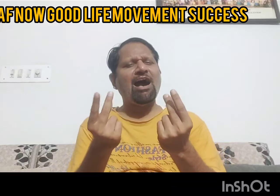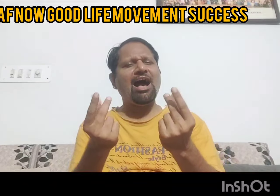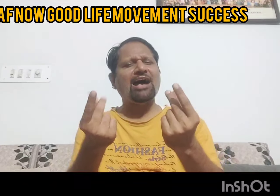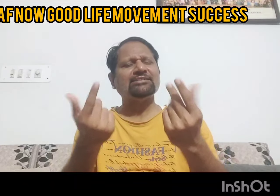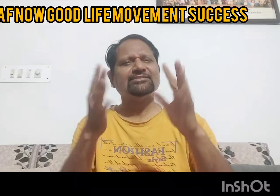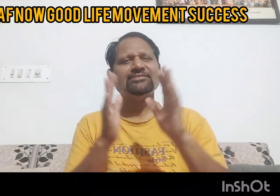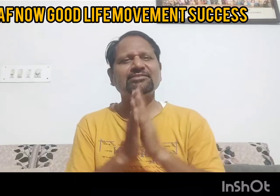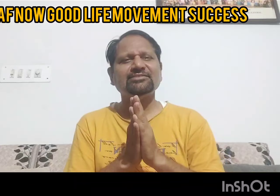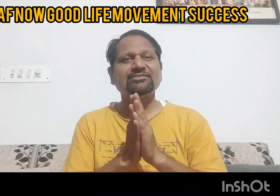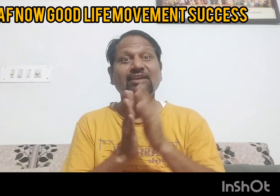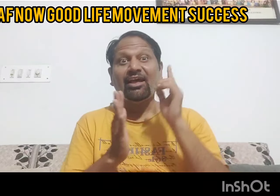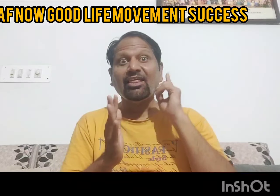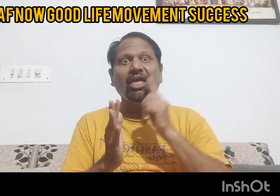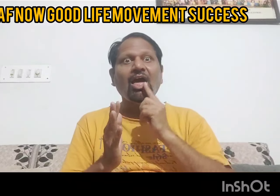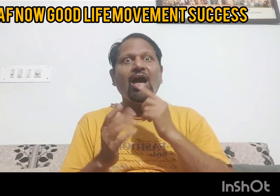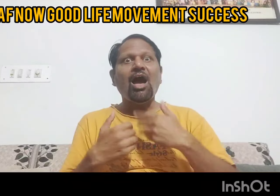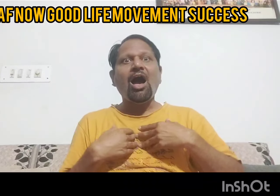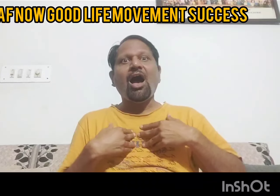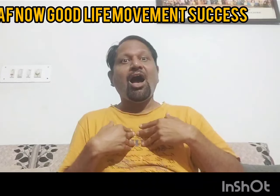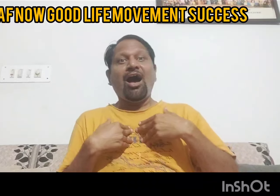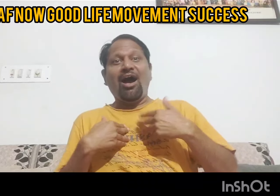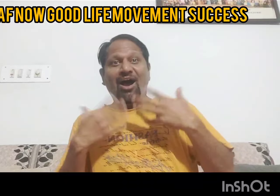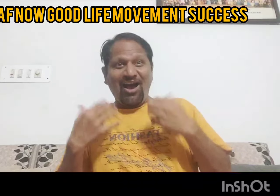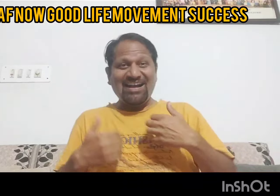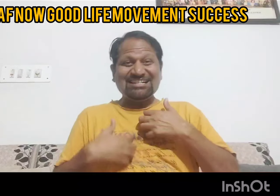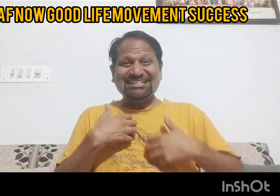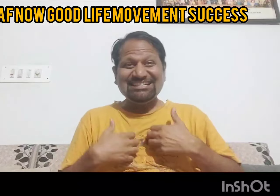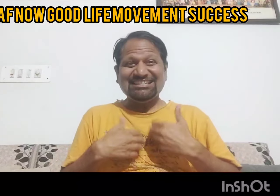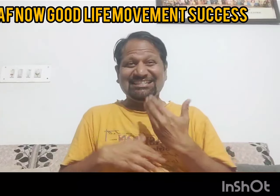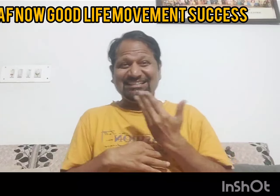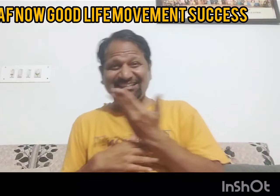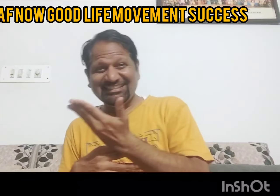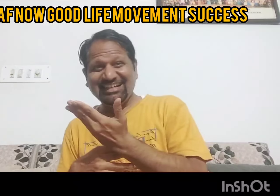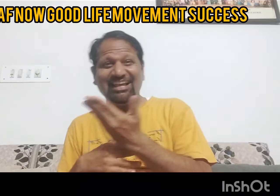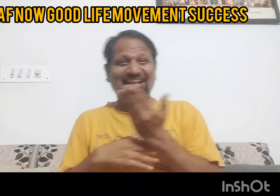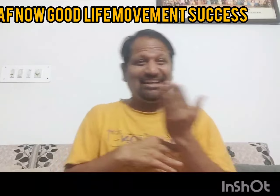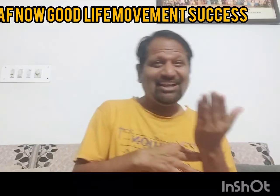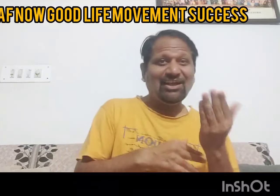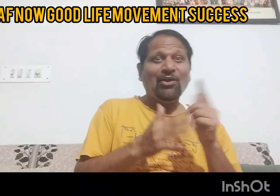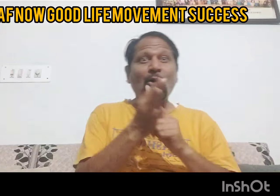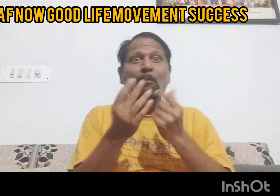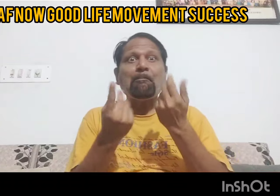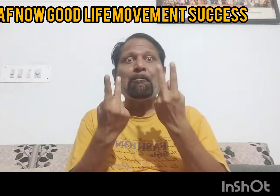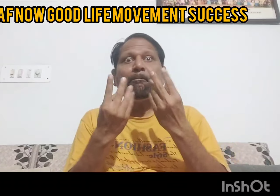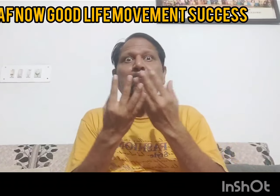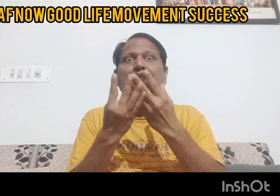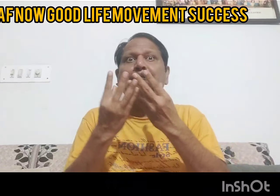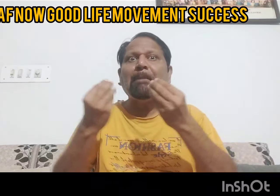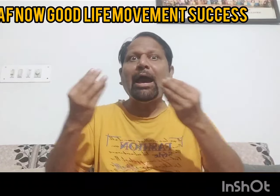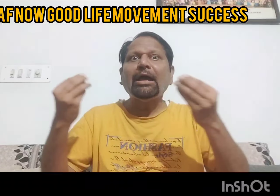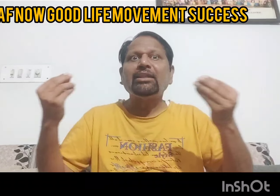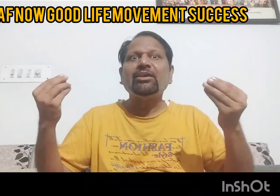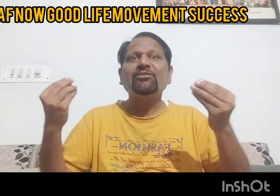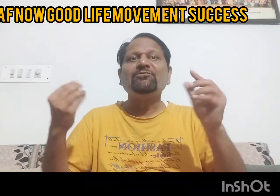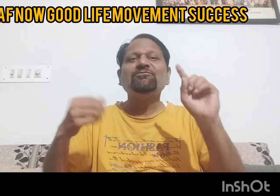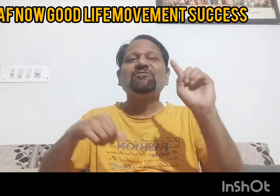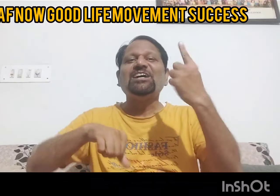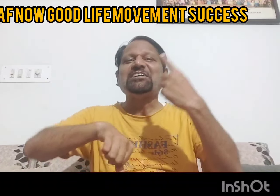सबी दिव्यांगों की बहुत बंपर भरती हो रही है और सब बहुत एक्साइटेड है, मैं कहां फॉर्म डालूं, मैं कहां फॉर्म जमा करूं